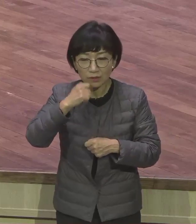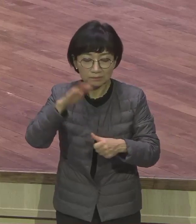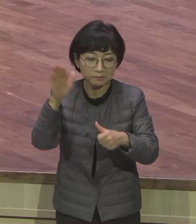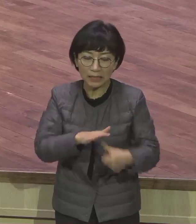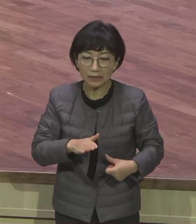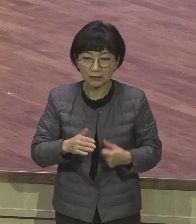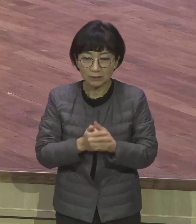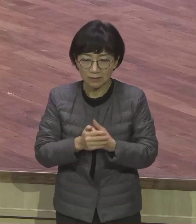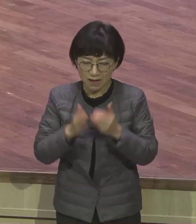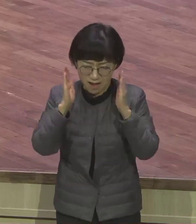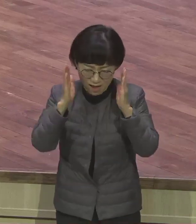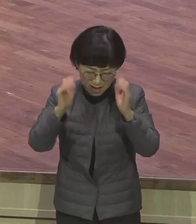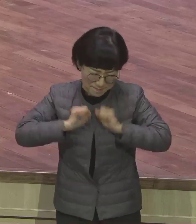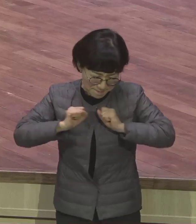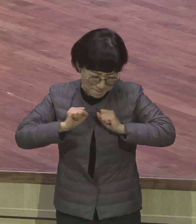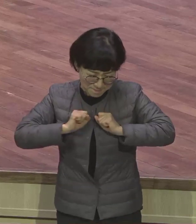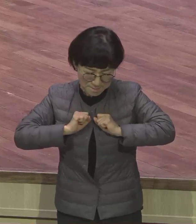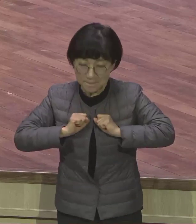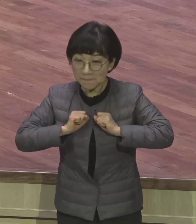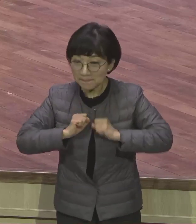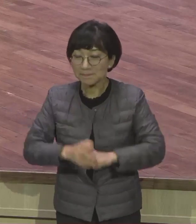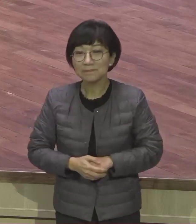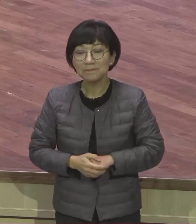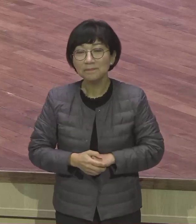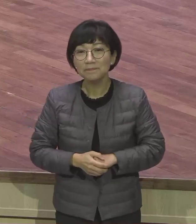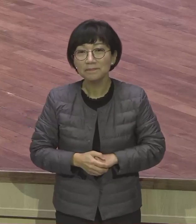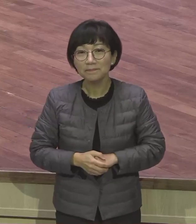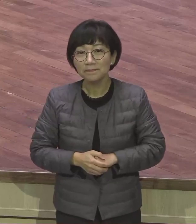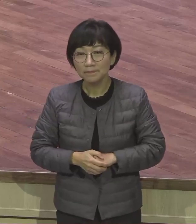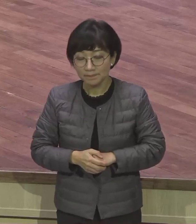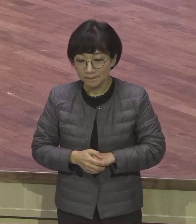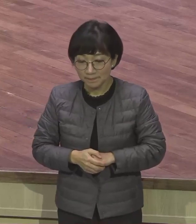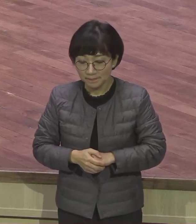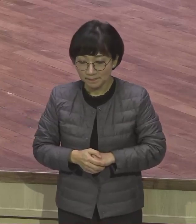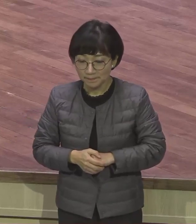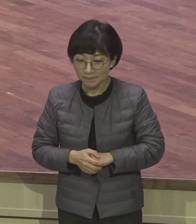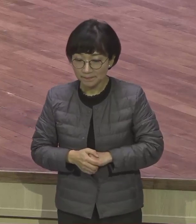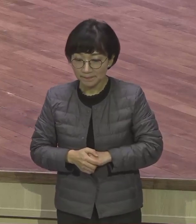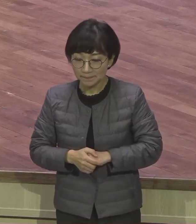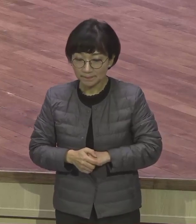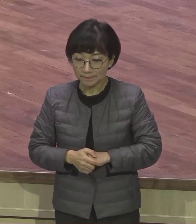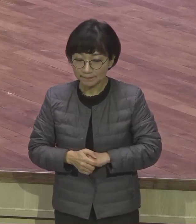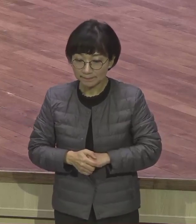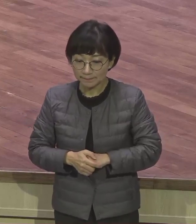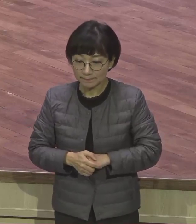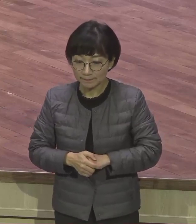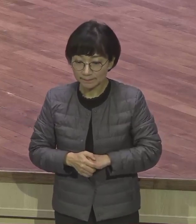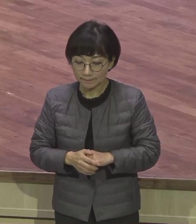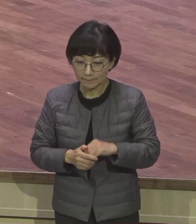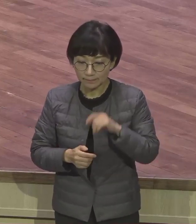어떻게 그를 거쳤지 그런데 한 번도 힘들고 어렵다